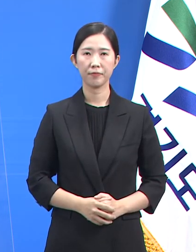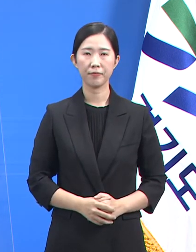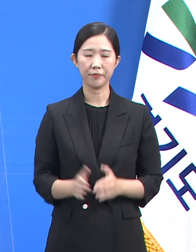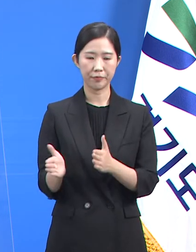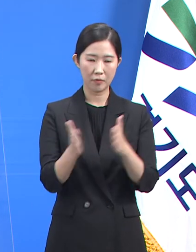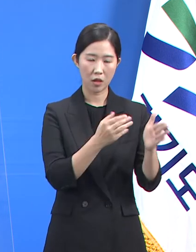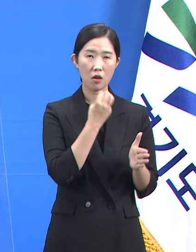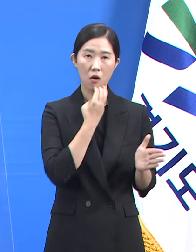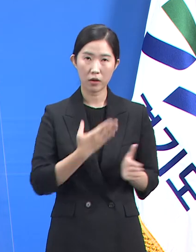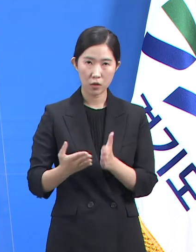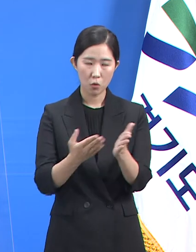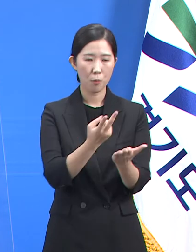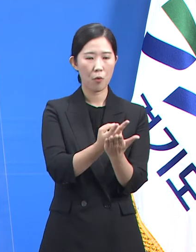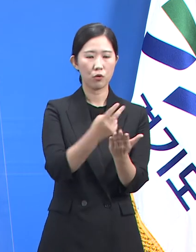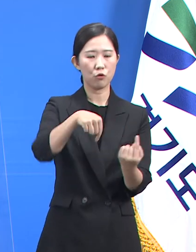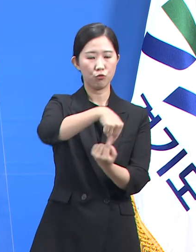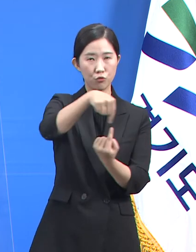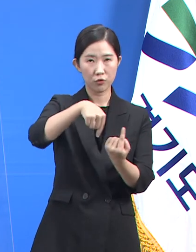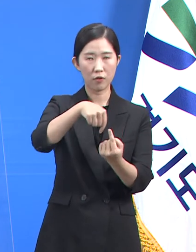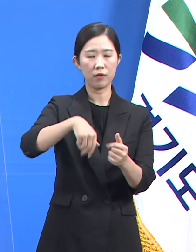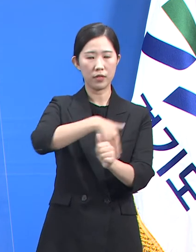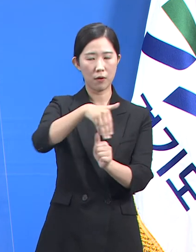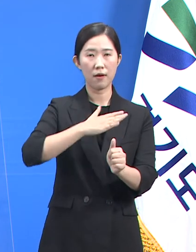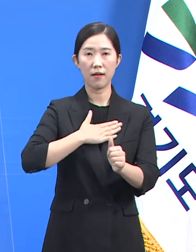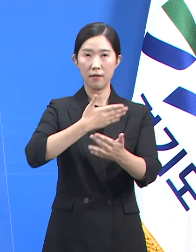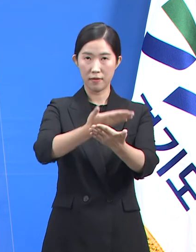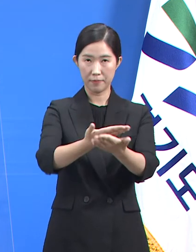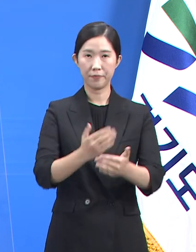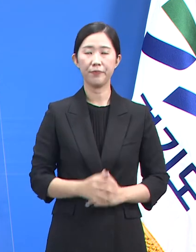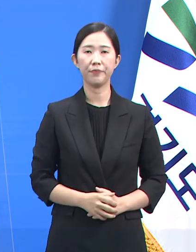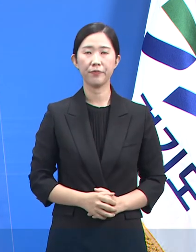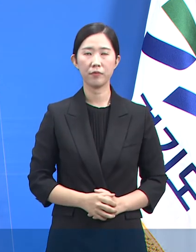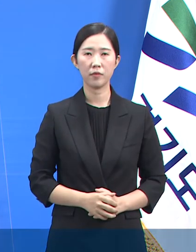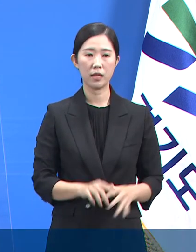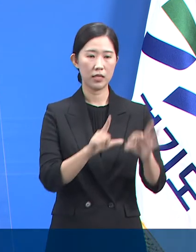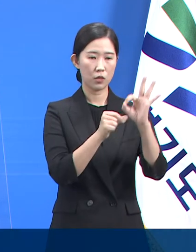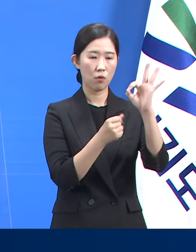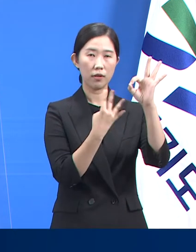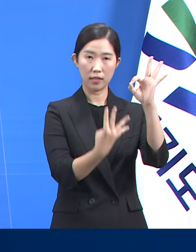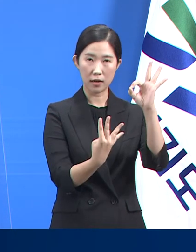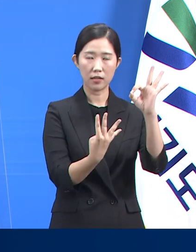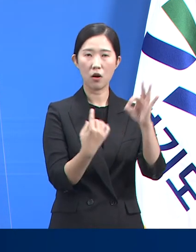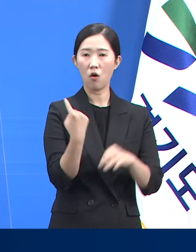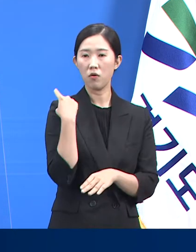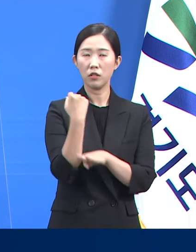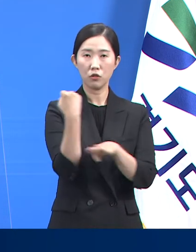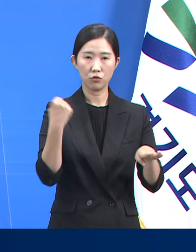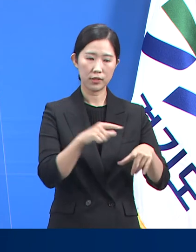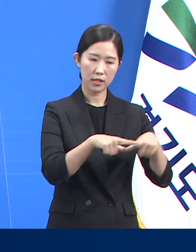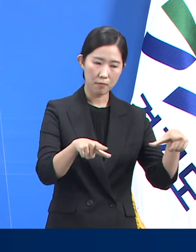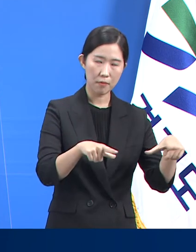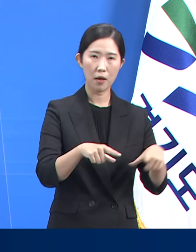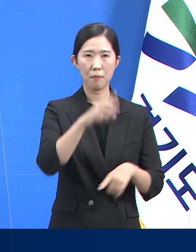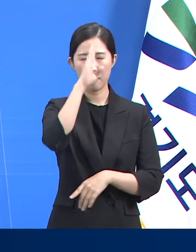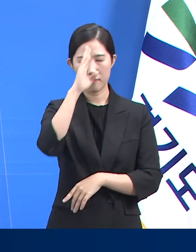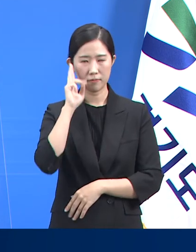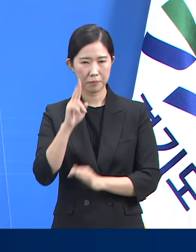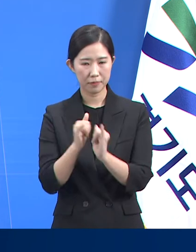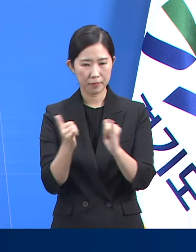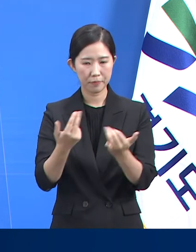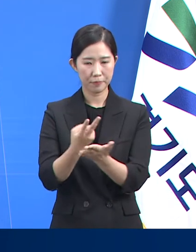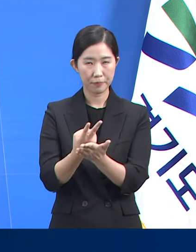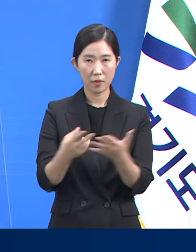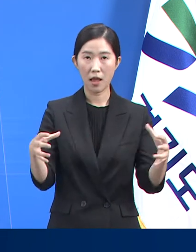경기도 코로나19 병상 운영 현황에 대하여 말씀드리겠습니다. 10월 4일 20시 기준 일반과 중증 환자 병상을 합한